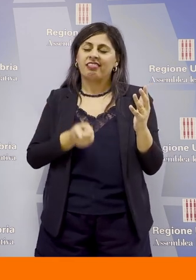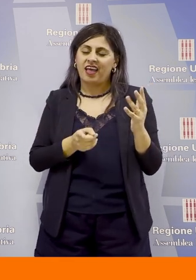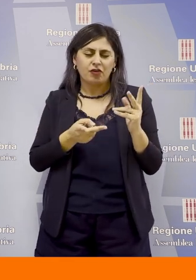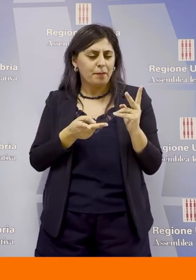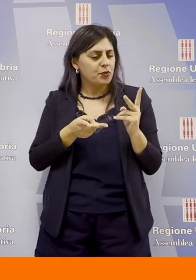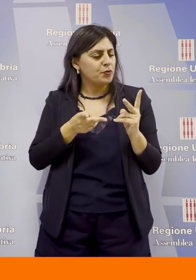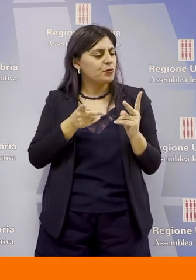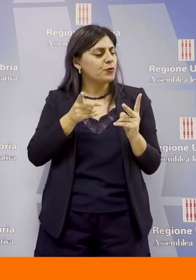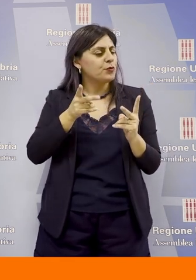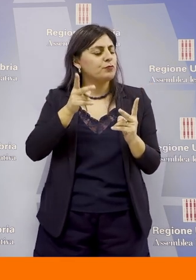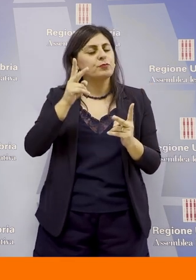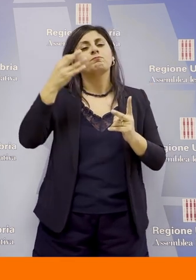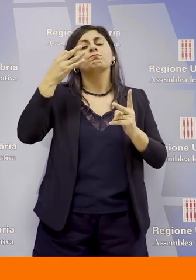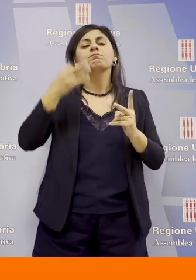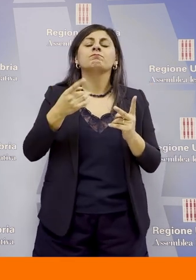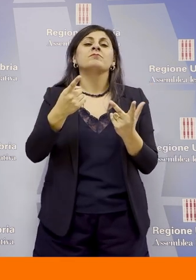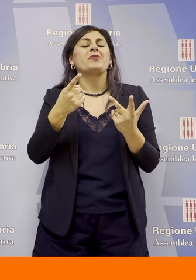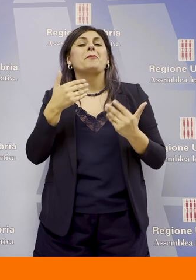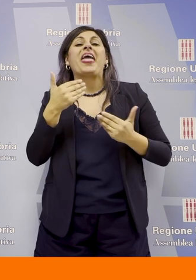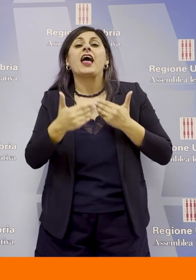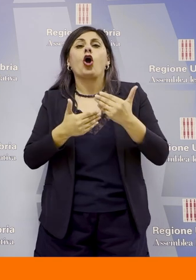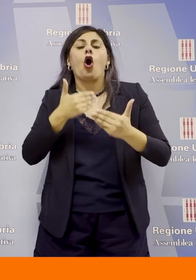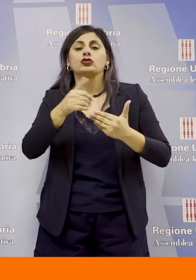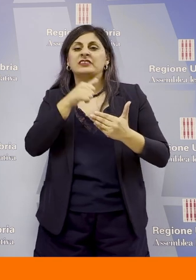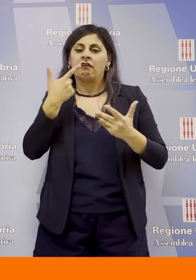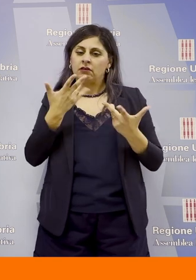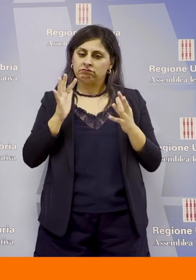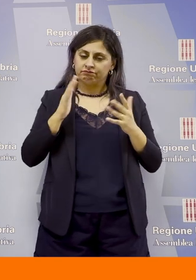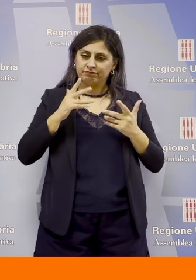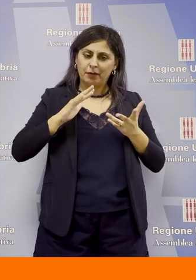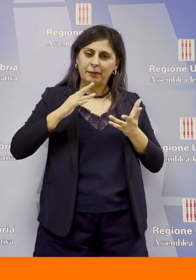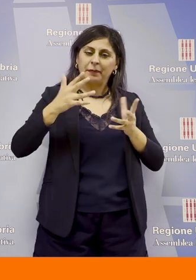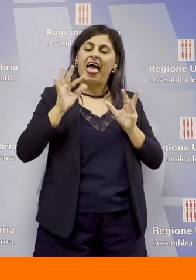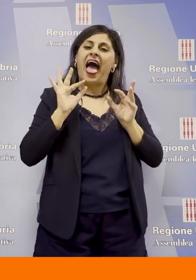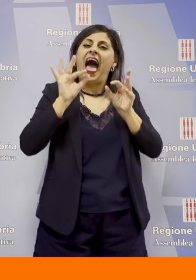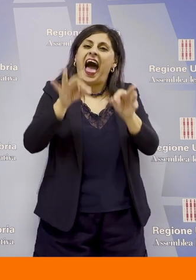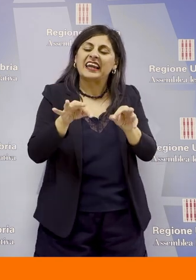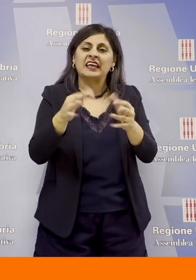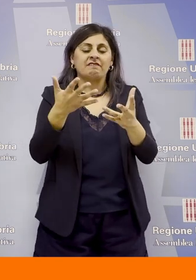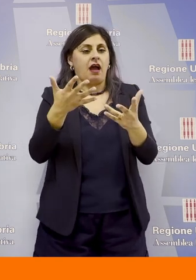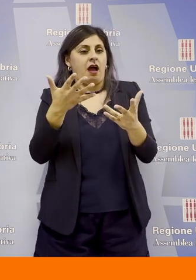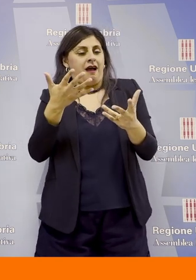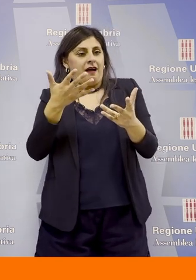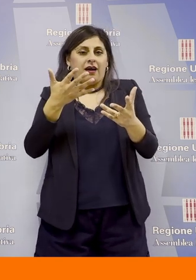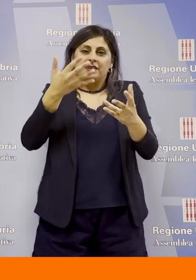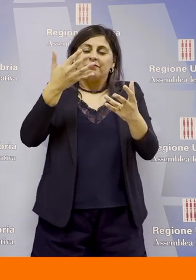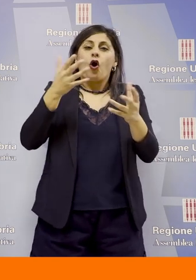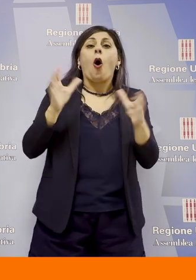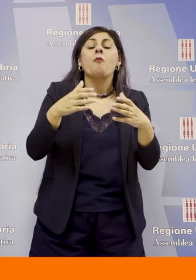di più quelli che sono dei percorsi affinché si possano favorire, agevolare, incentivare le comunità